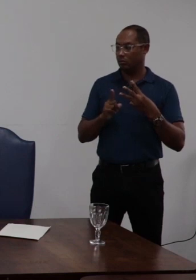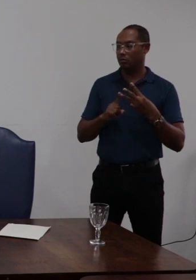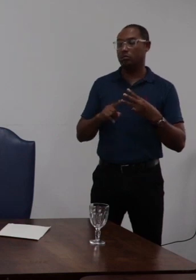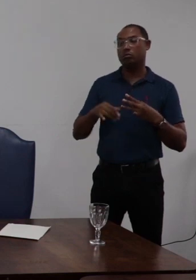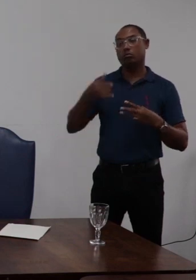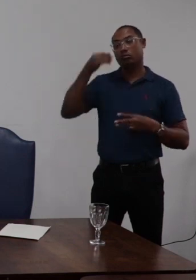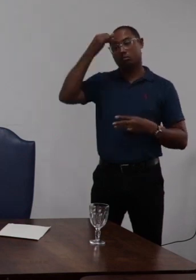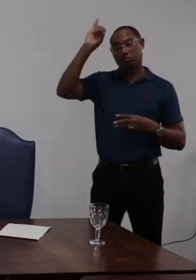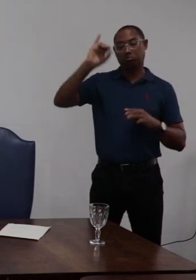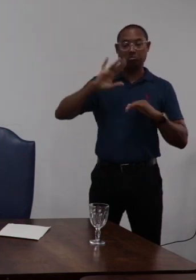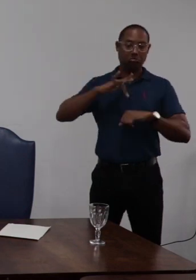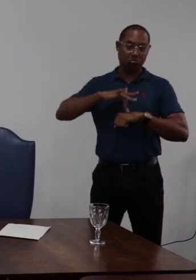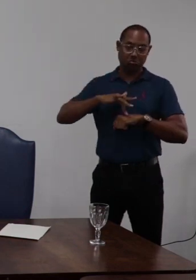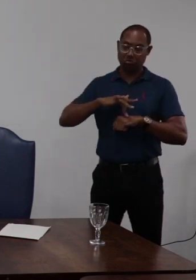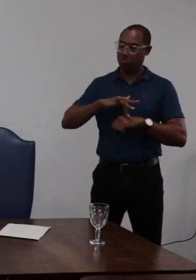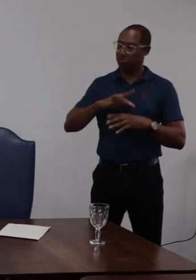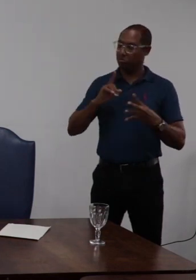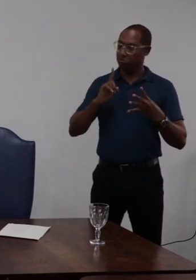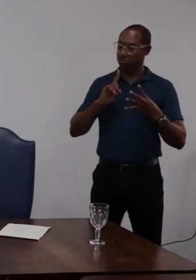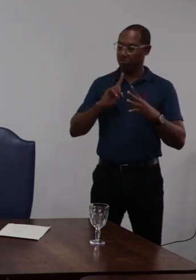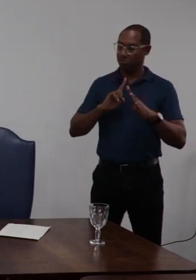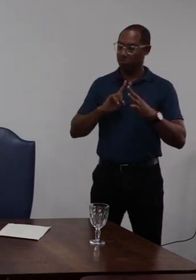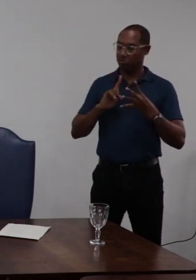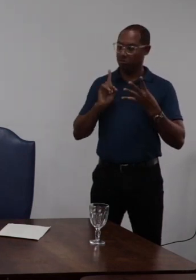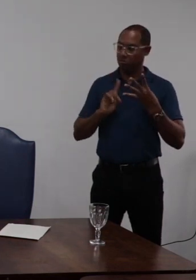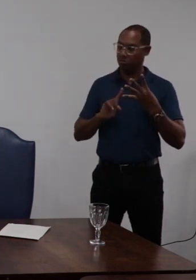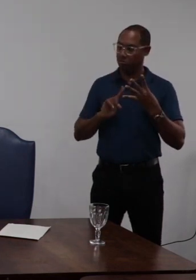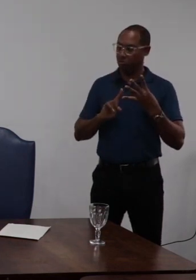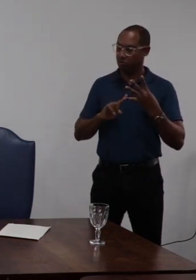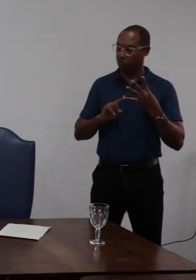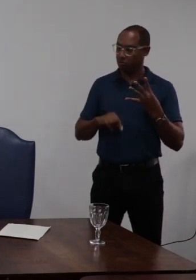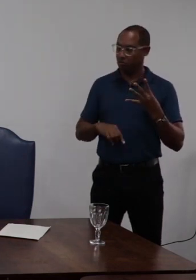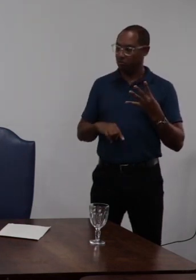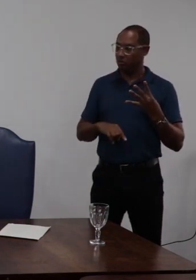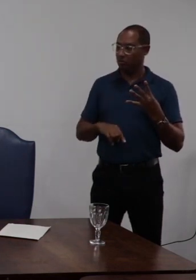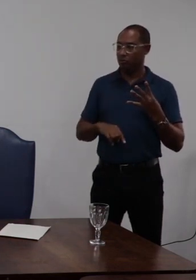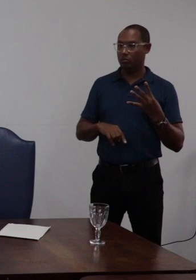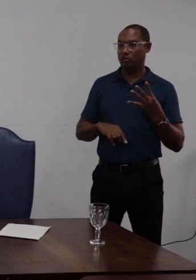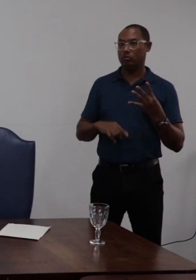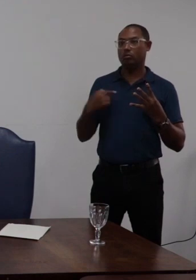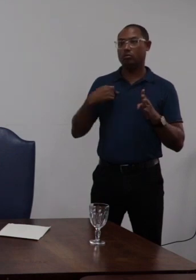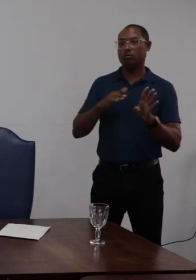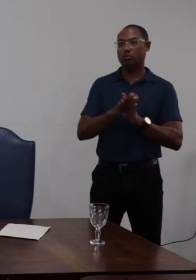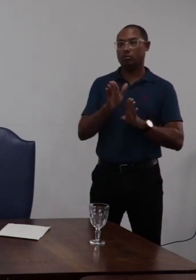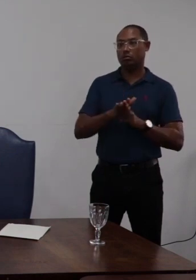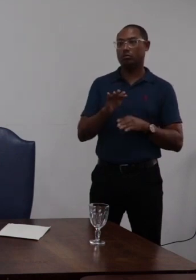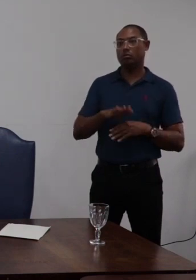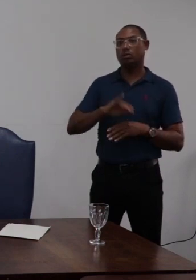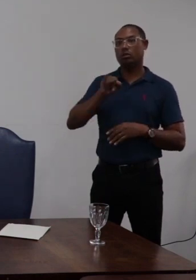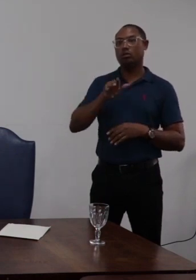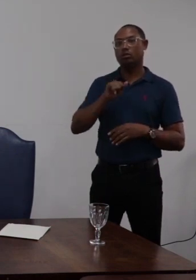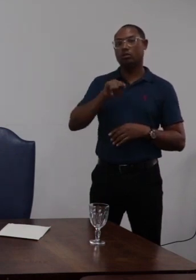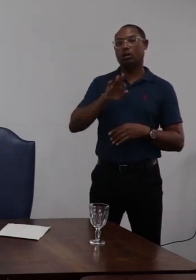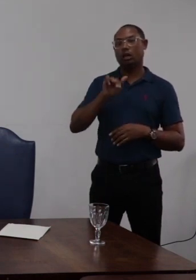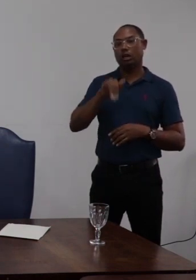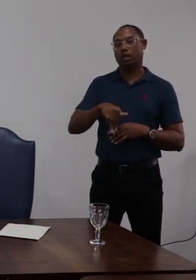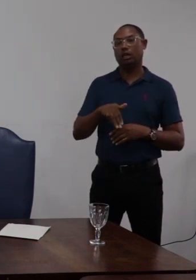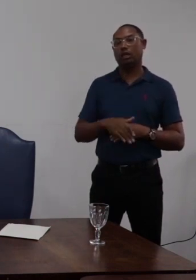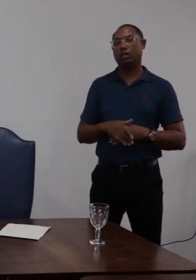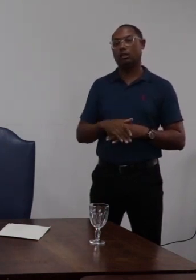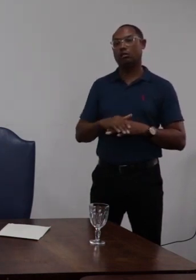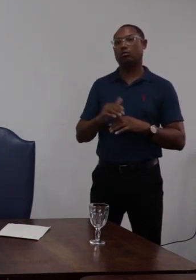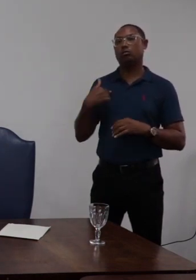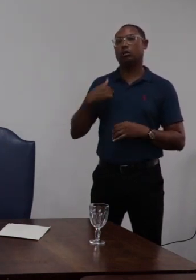abstenção e nós temos aqui um quarto caso que já foi intervenção aqui do servidor do conselheiro servidor Joaquim que solicitou